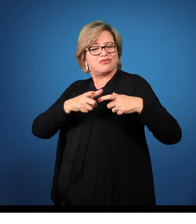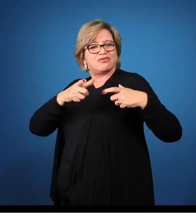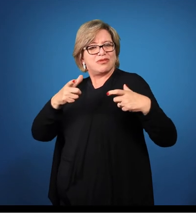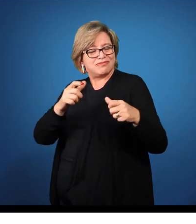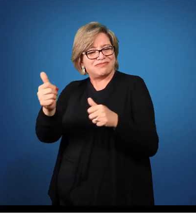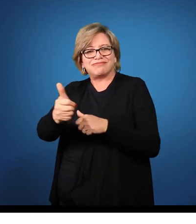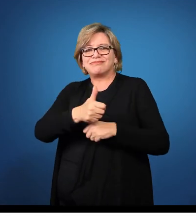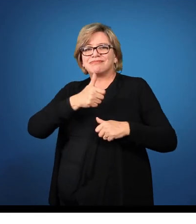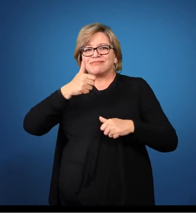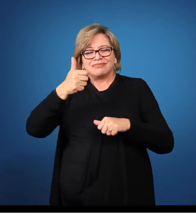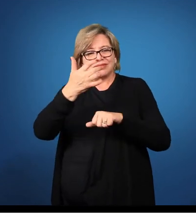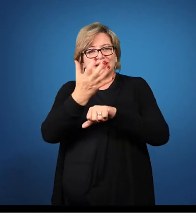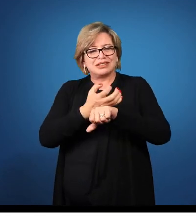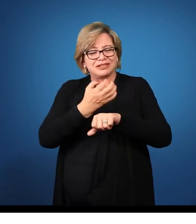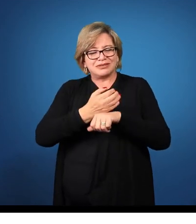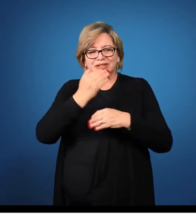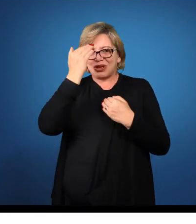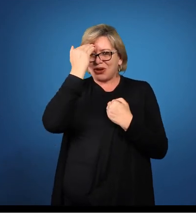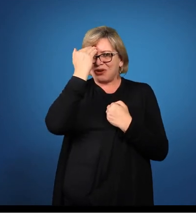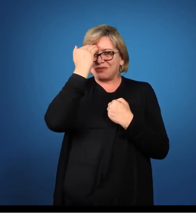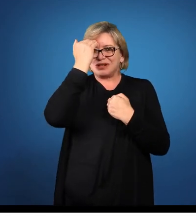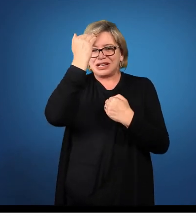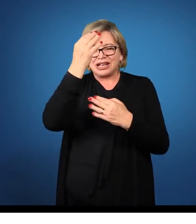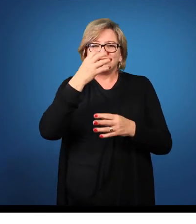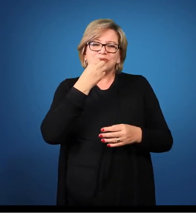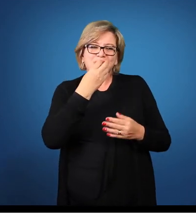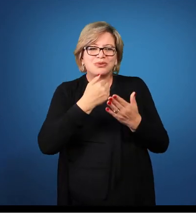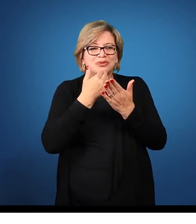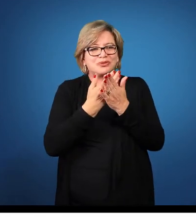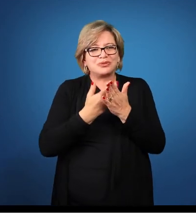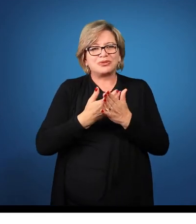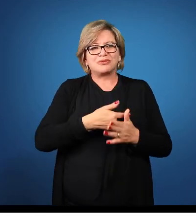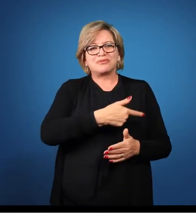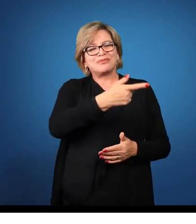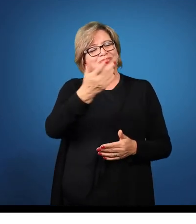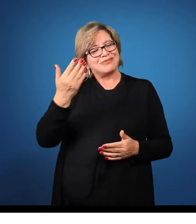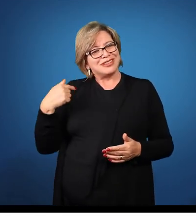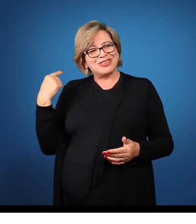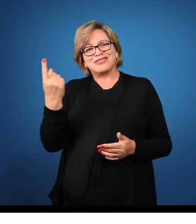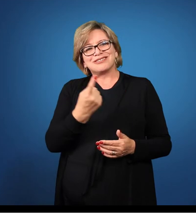muito essa nossa disciplina. Muito obrigado e ótimo estudo para todos nós.